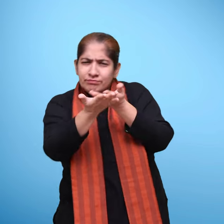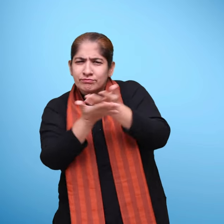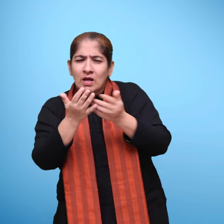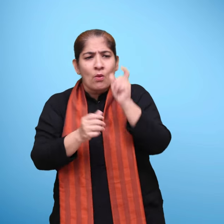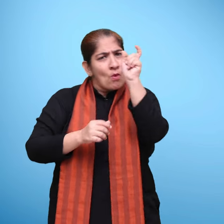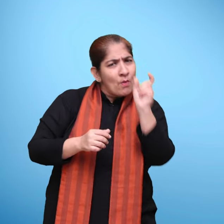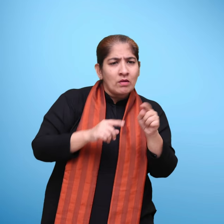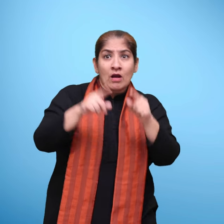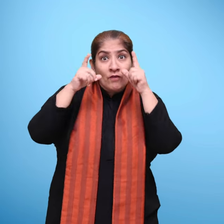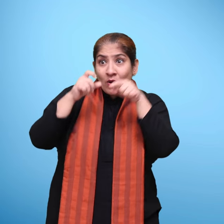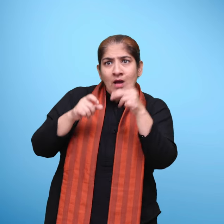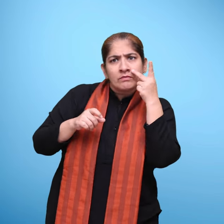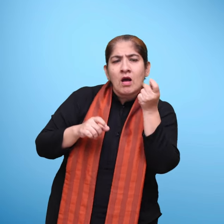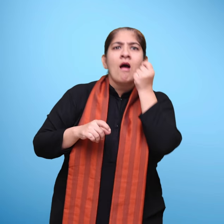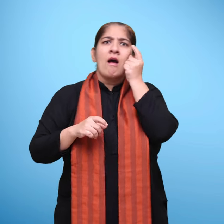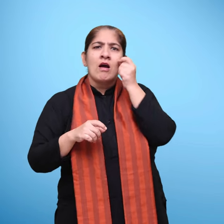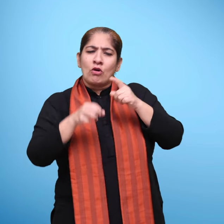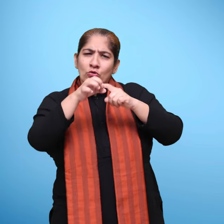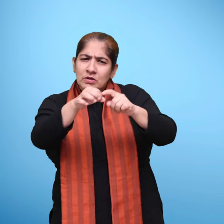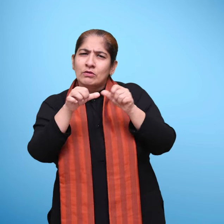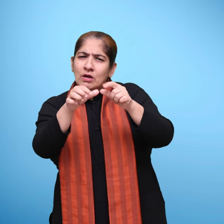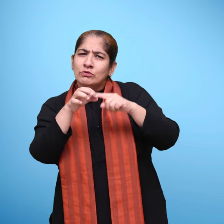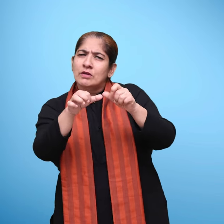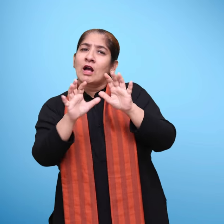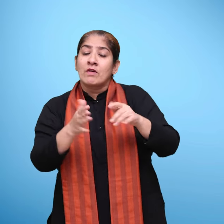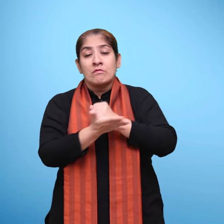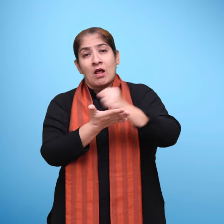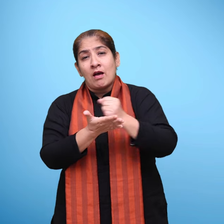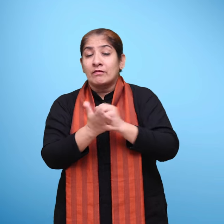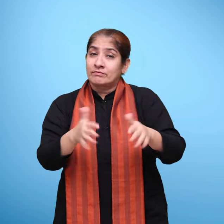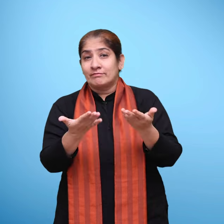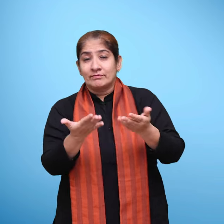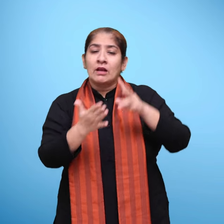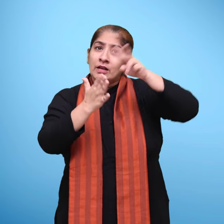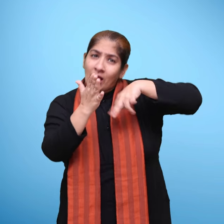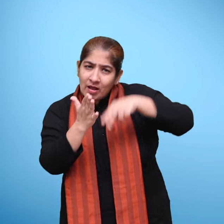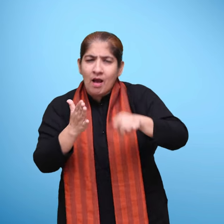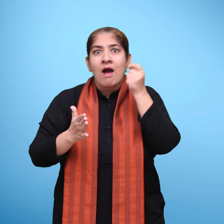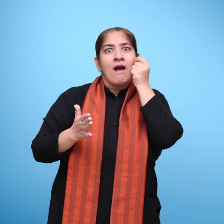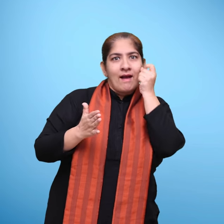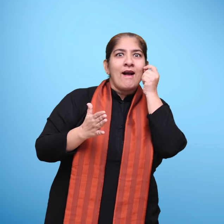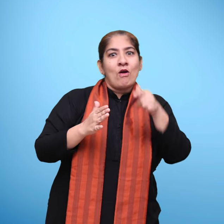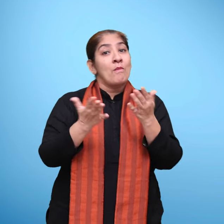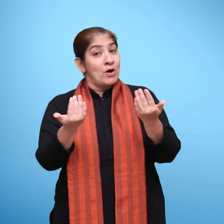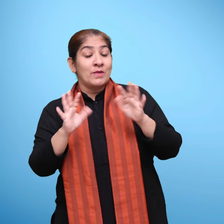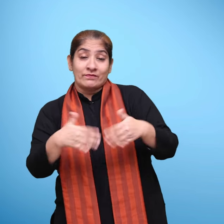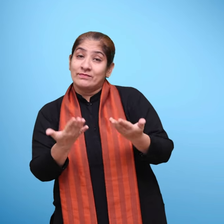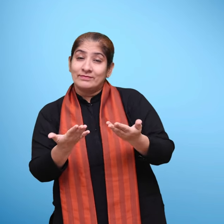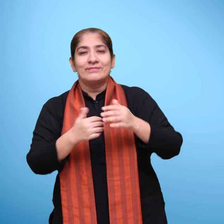करना, शब्दों को चित्र रूप में समझना, कुछ प्रश्णों के उत्तर देना आदी से बच्चे पढ़ना माने अर्थ